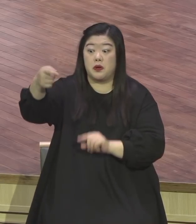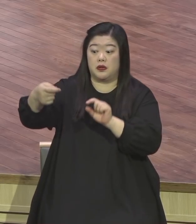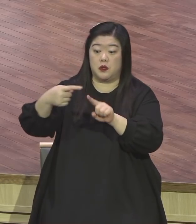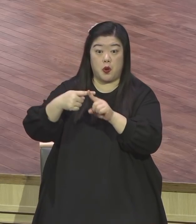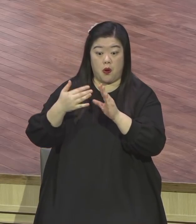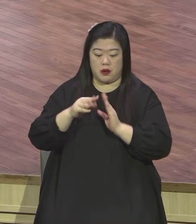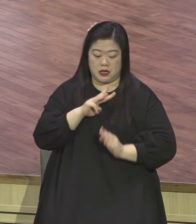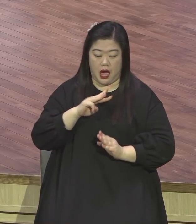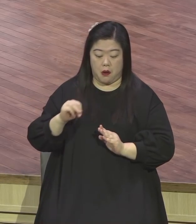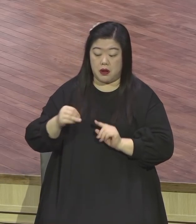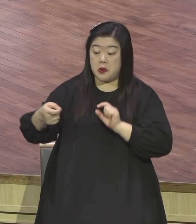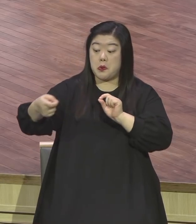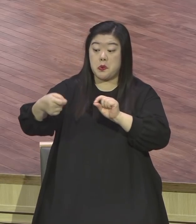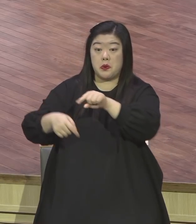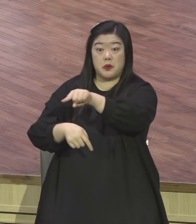보내려고 실제적으로